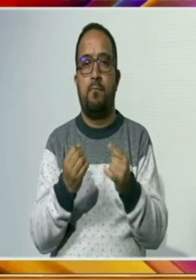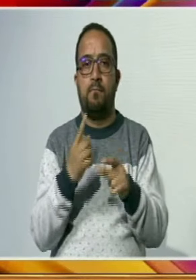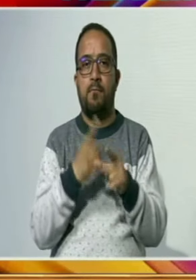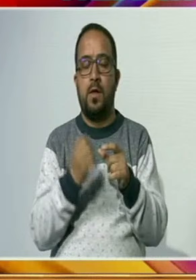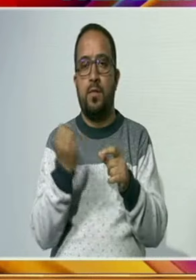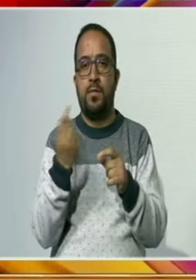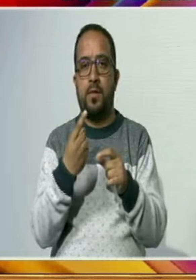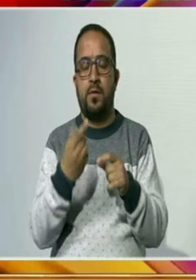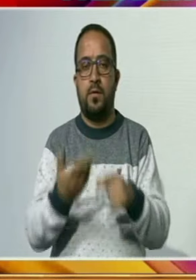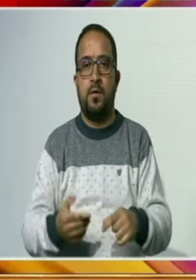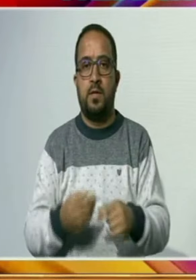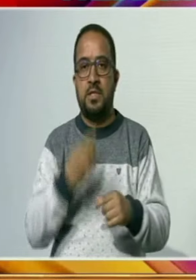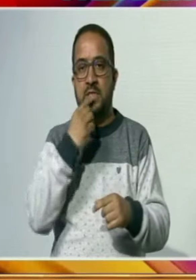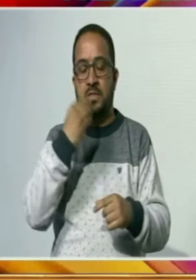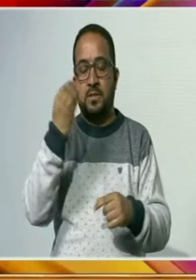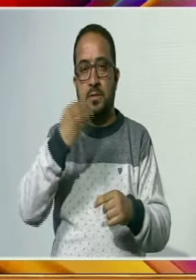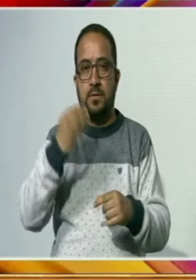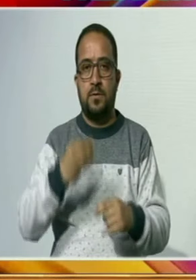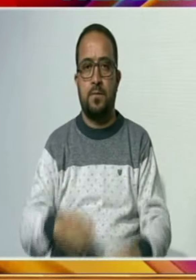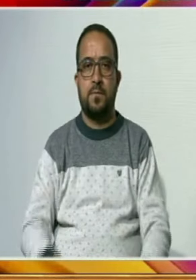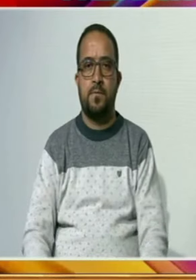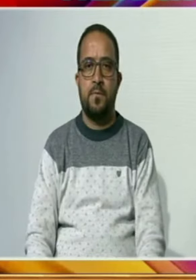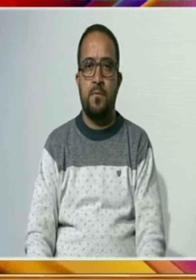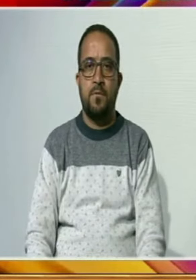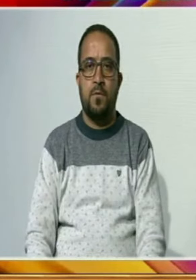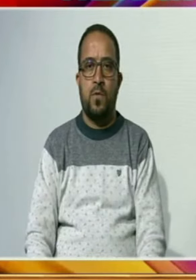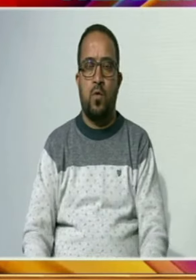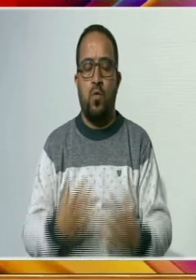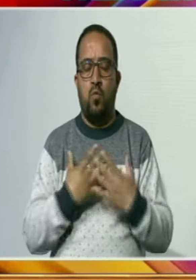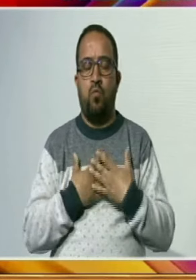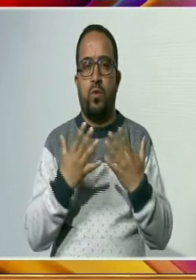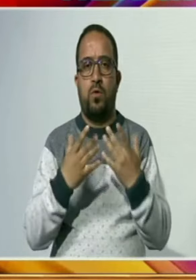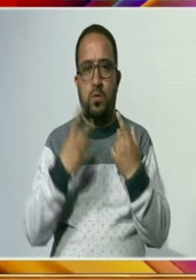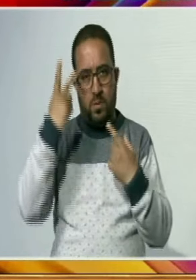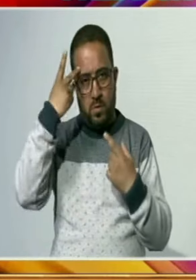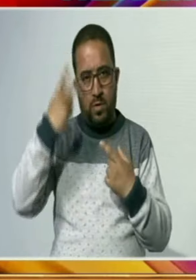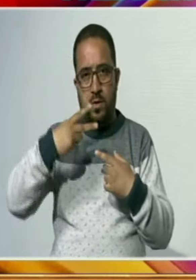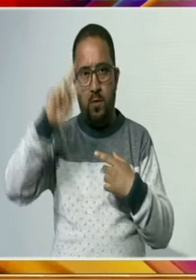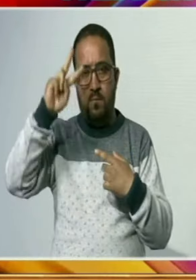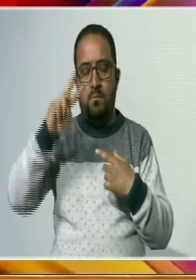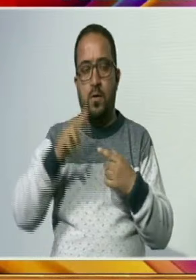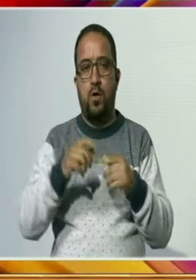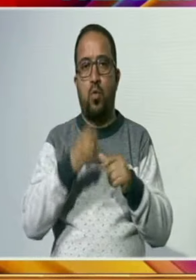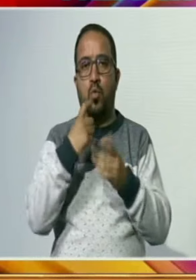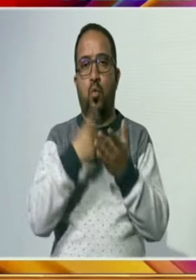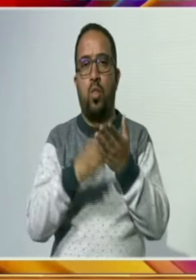میں انہیں برباری دیکھ کر زندگی کا نیا تشجبہ حاصل ہوا